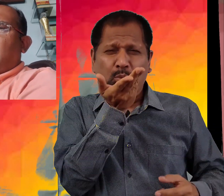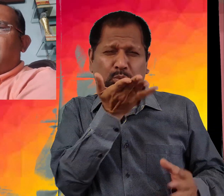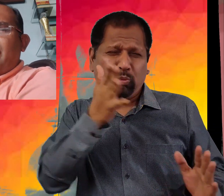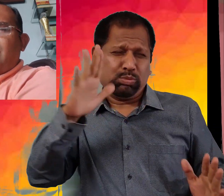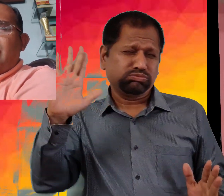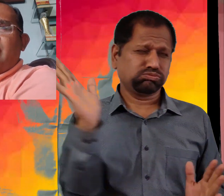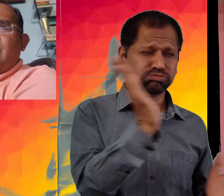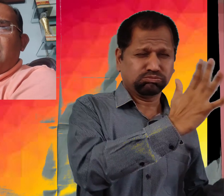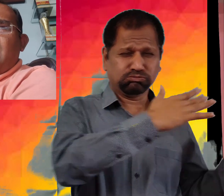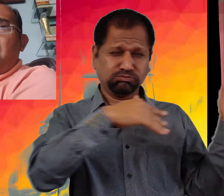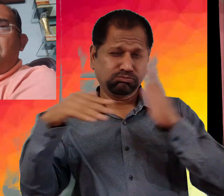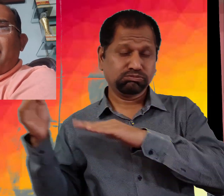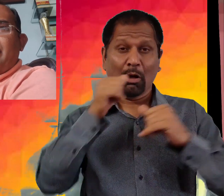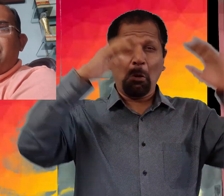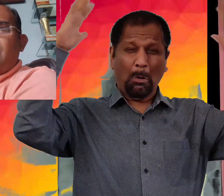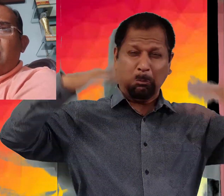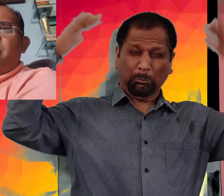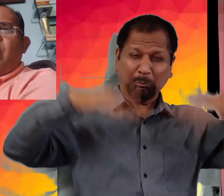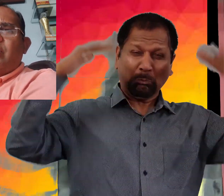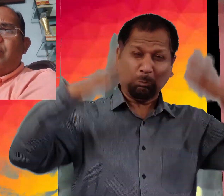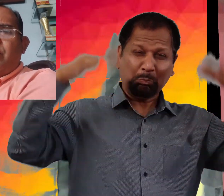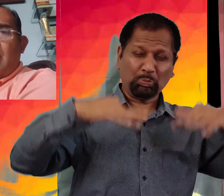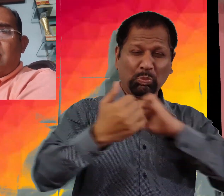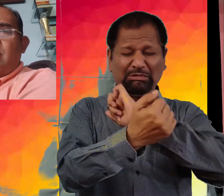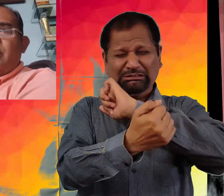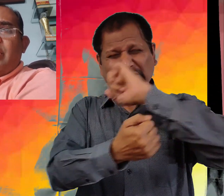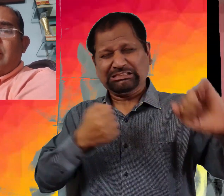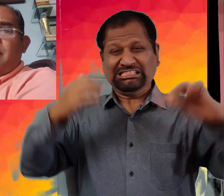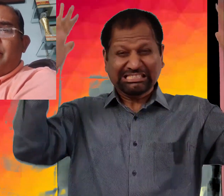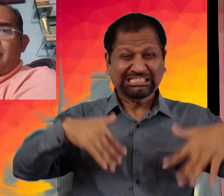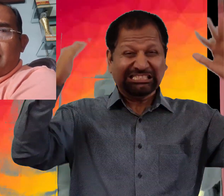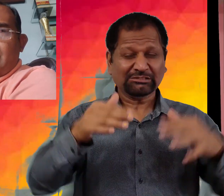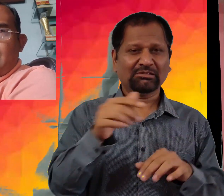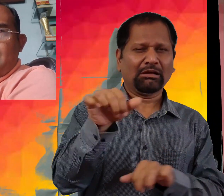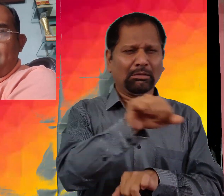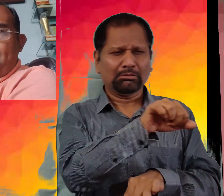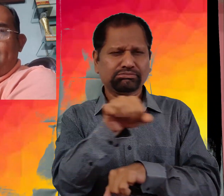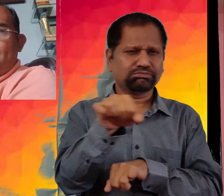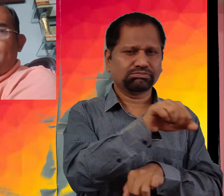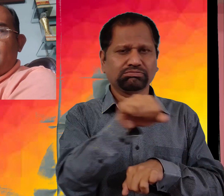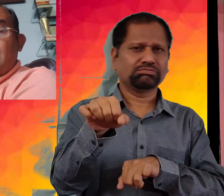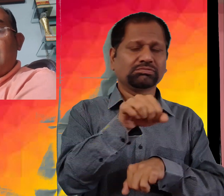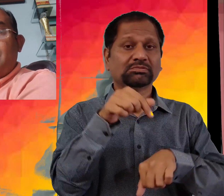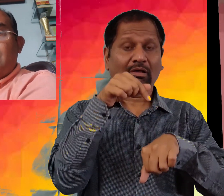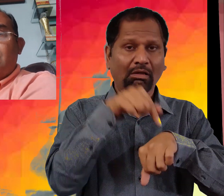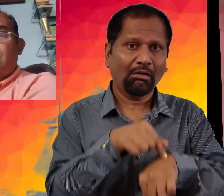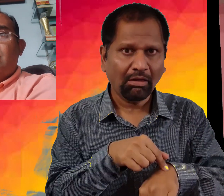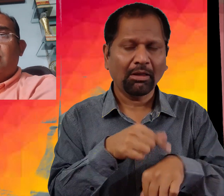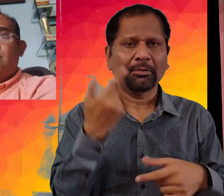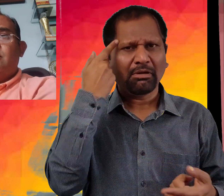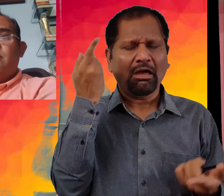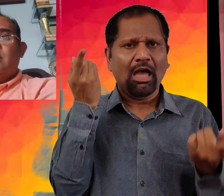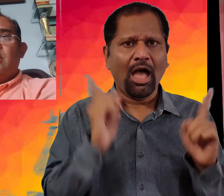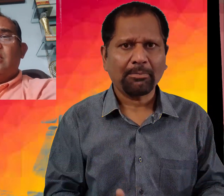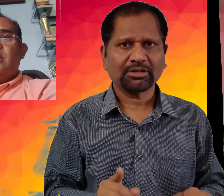طوفانی خوائیں چل رہی تھی بارش بہت جوڑ دار طریقے سے بھرس رہی تھی اسی بیچ